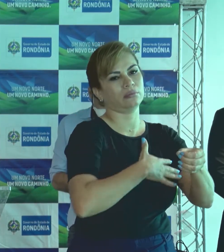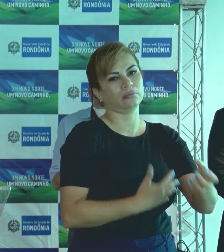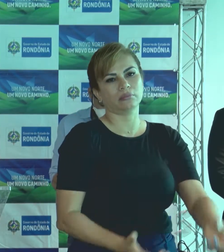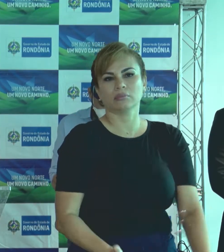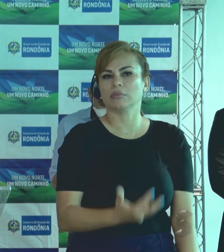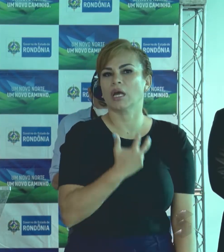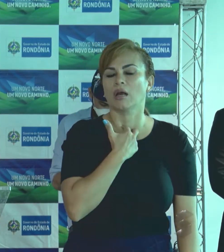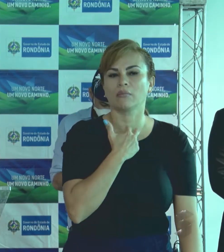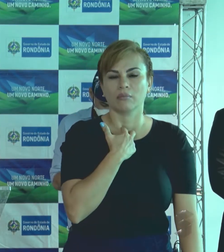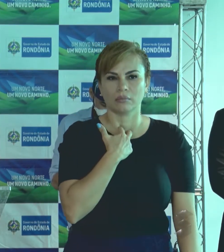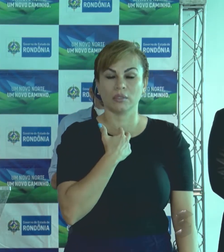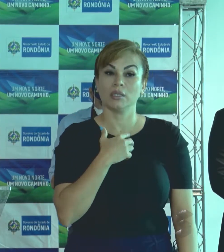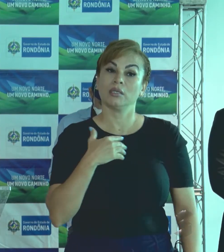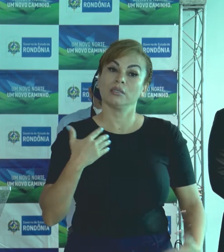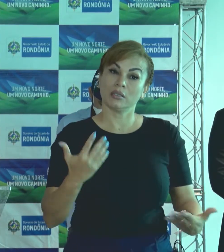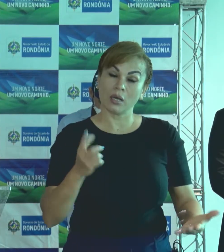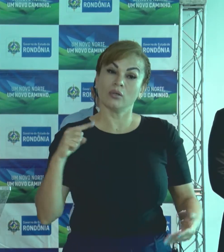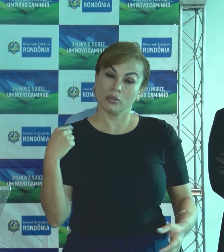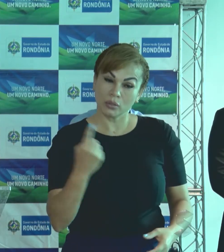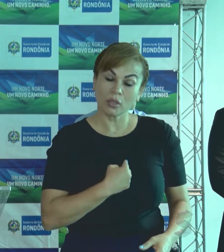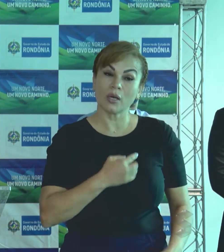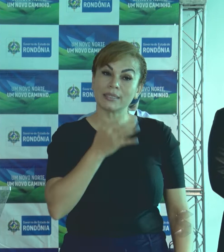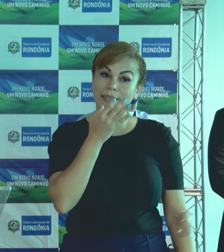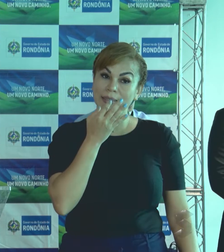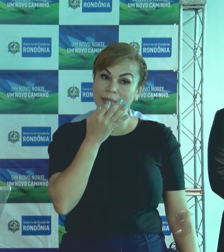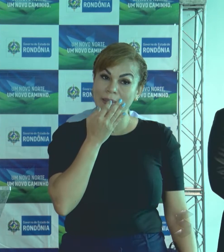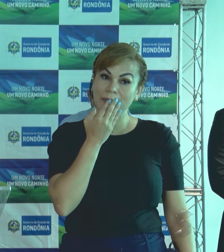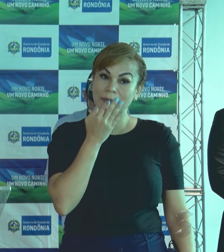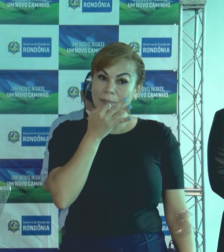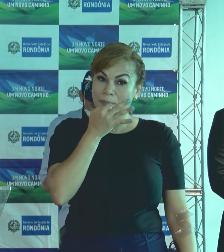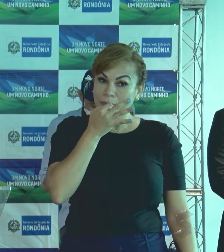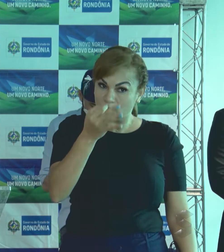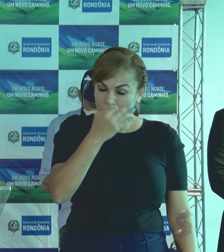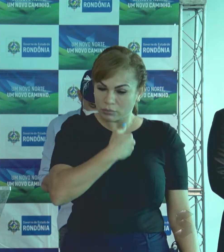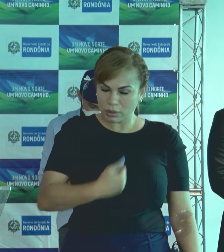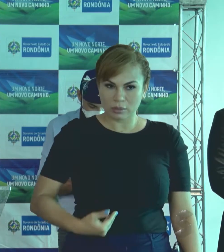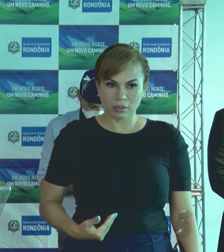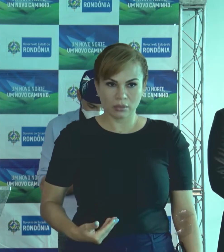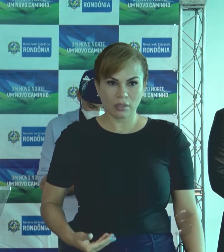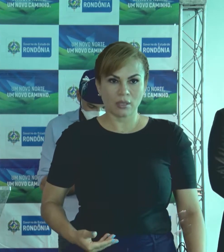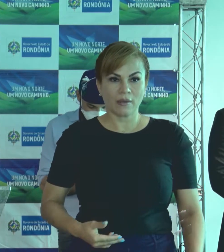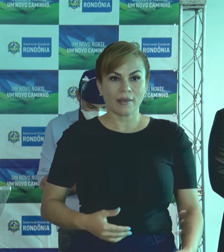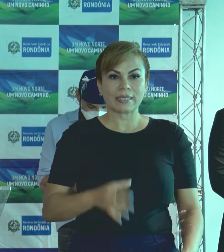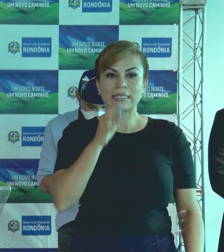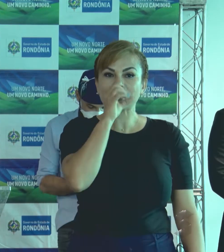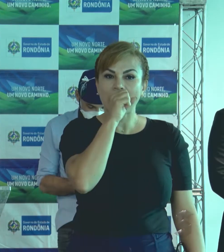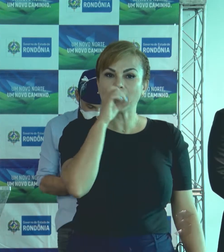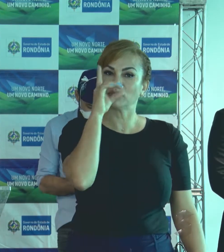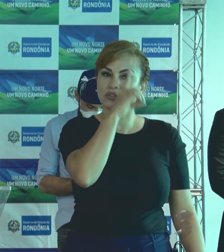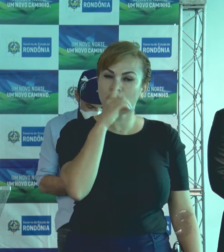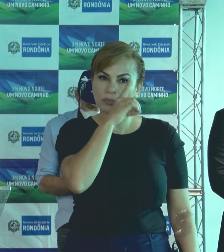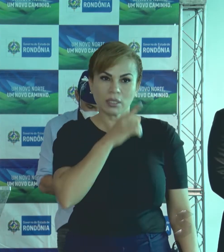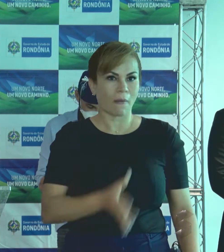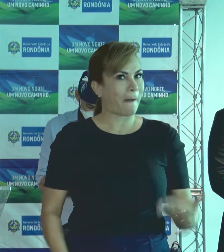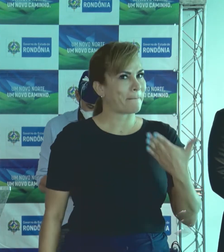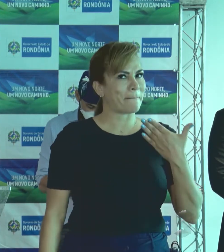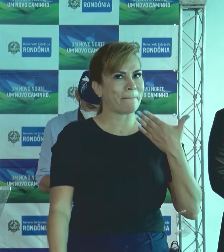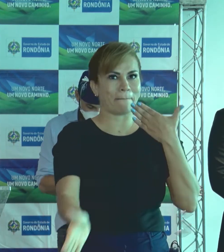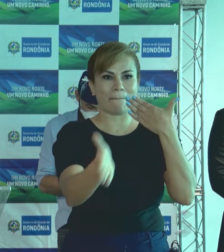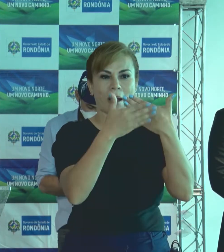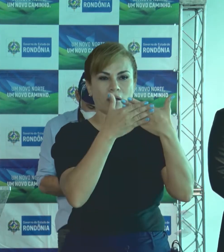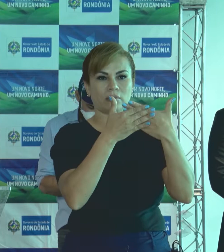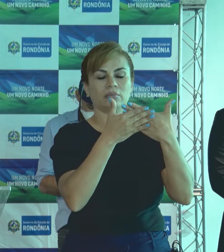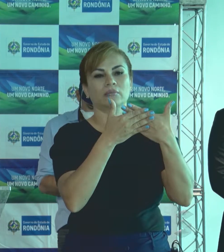sugerimos ao governo do Estado o fechamento, ao final de semana, completo, já que boa parte dos